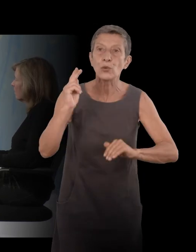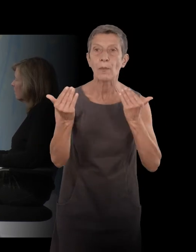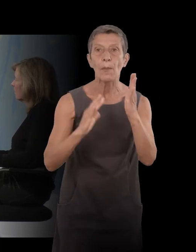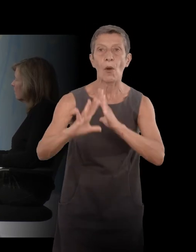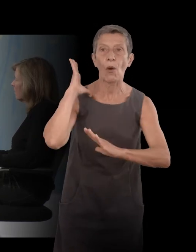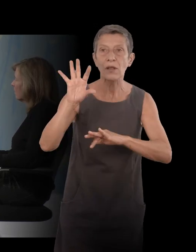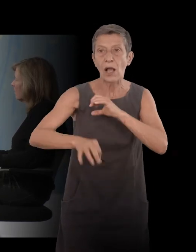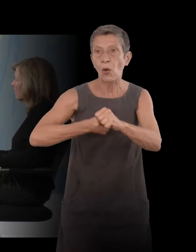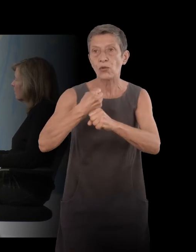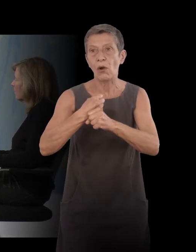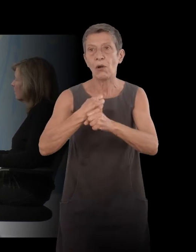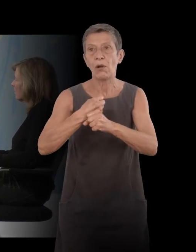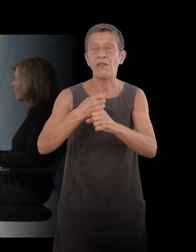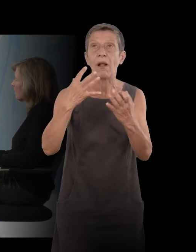Enfin bon, disons qu'il y a 30 ans.